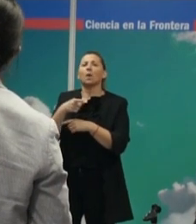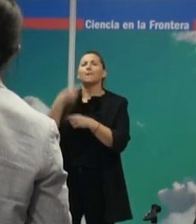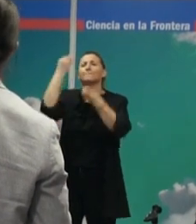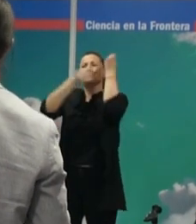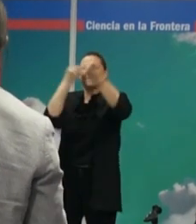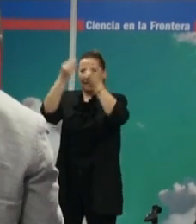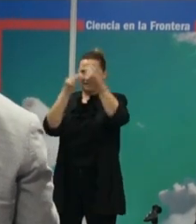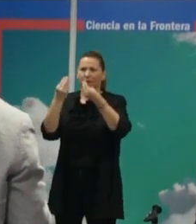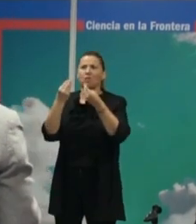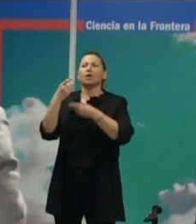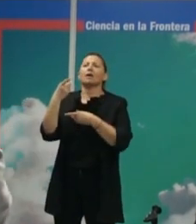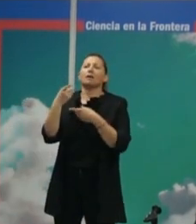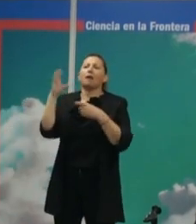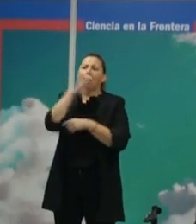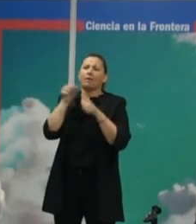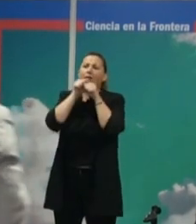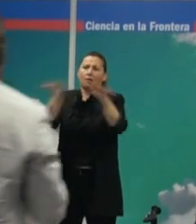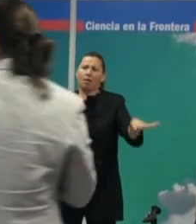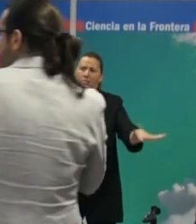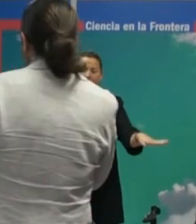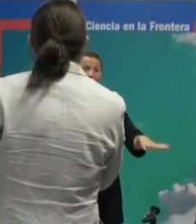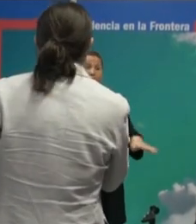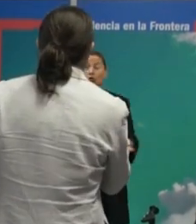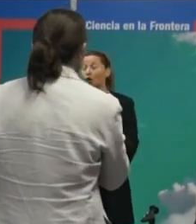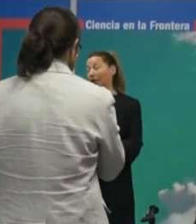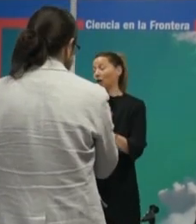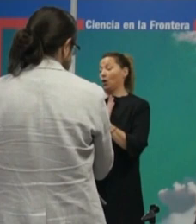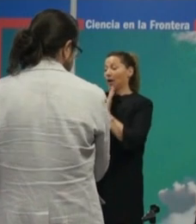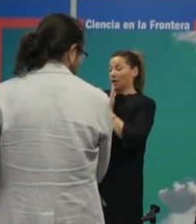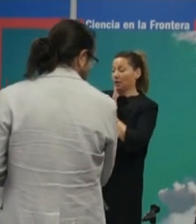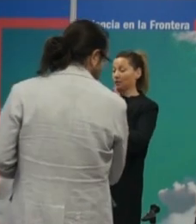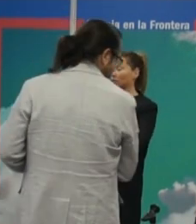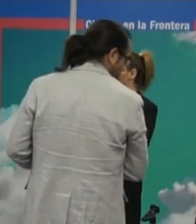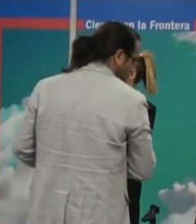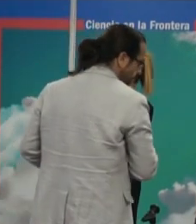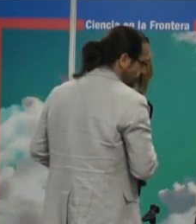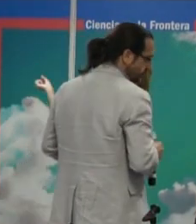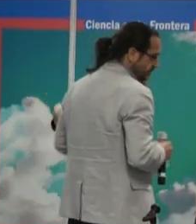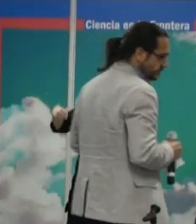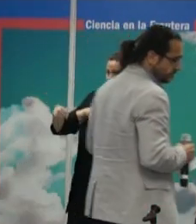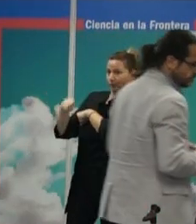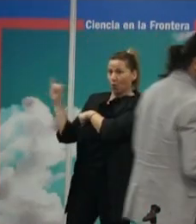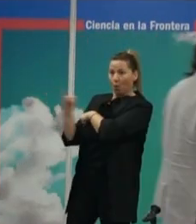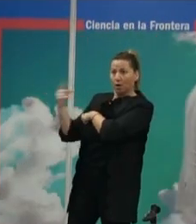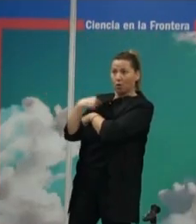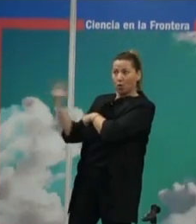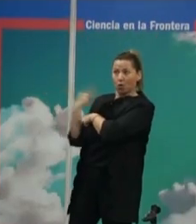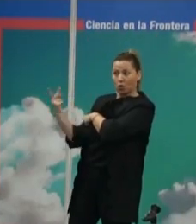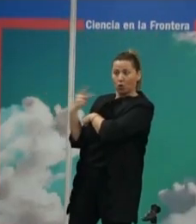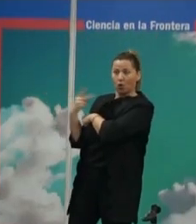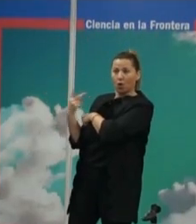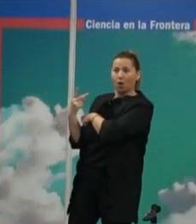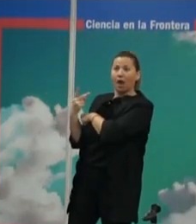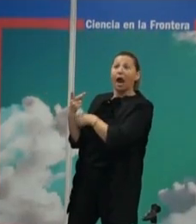por lo tanto por todos los colectivos yo voy a añadir totalmente de acuerdo tanto Juan como yo pertenecemos a un grupo de